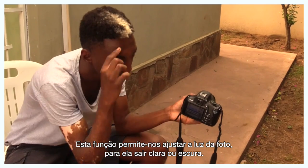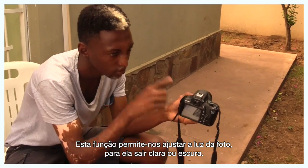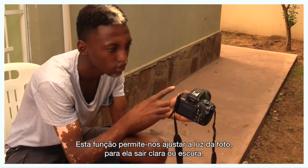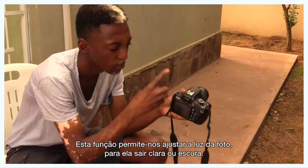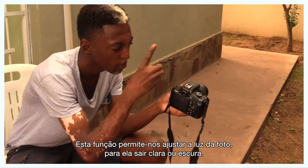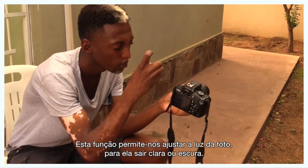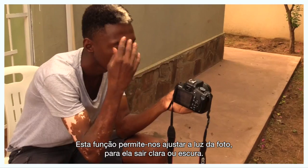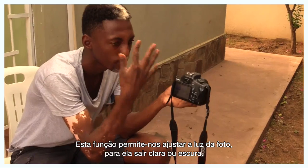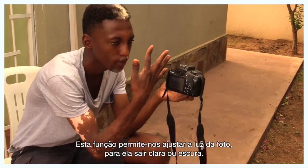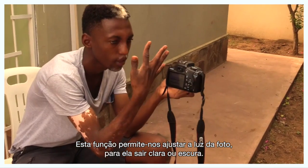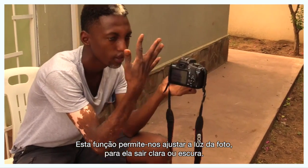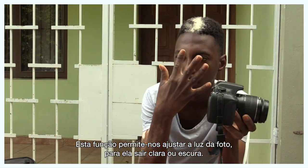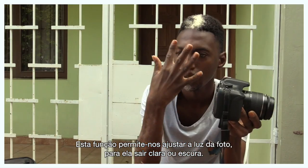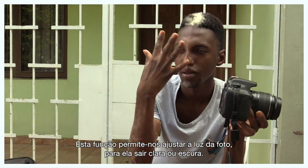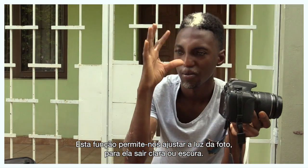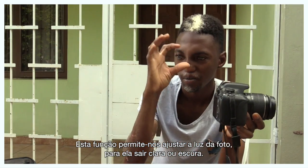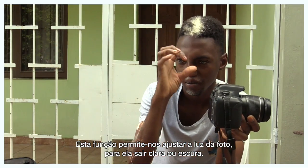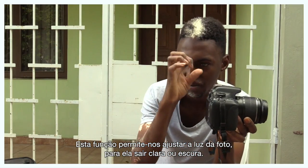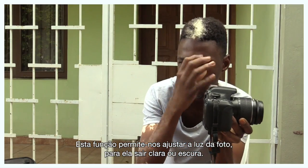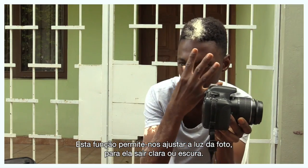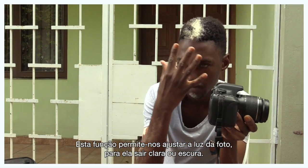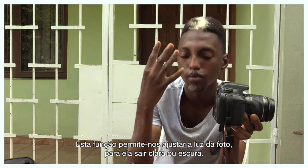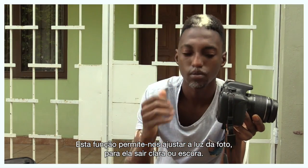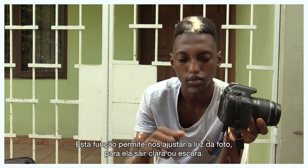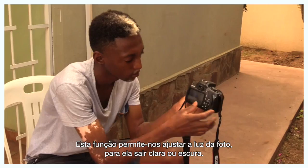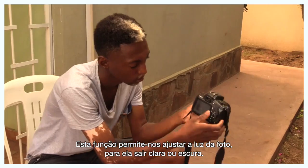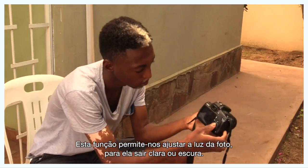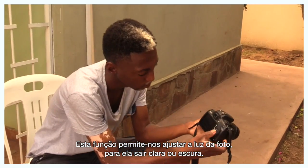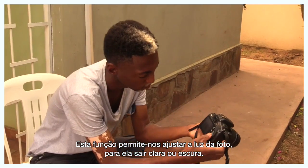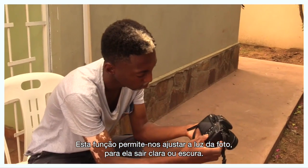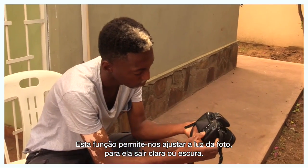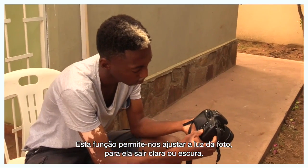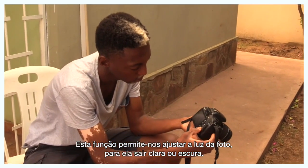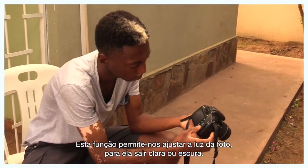Esta função permite-nos ajustar a luz da foto para ela ser clara ou escura.